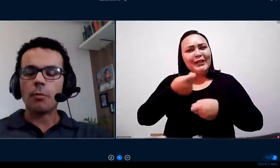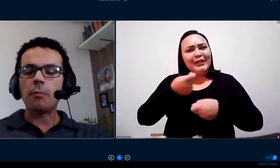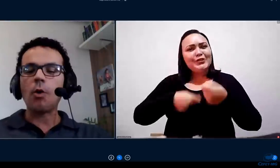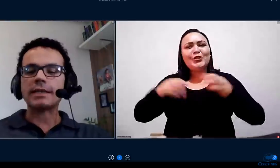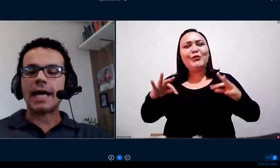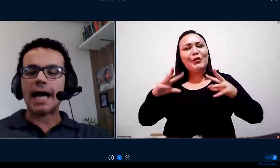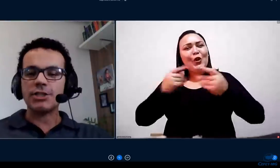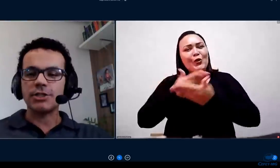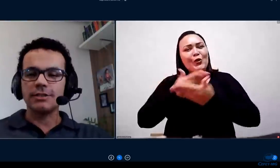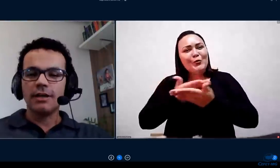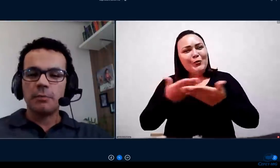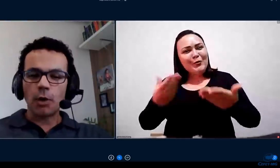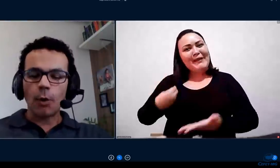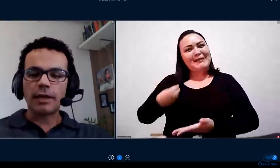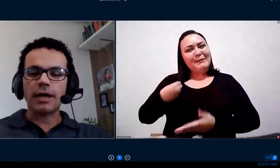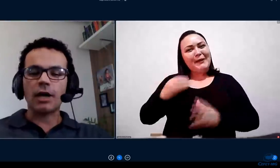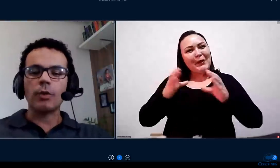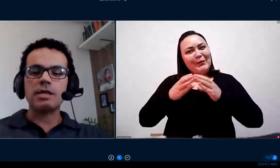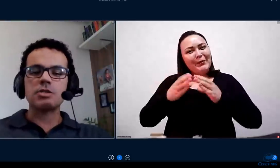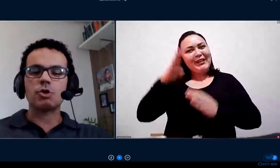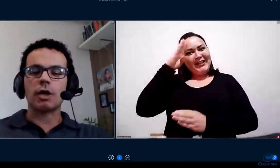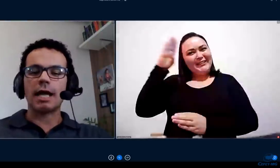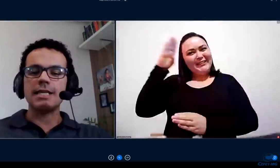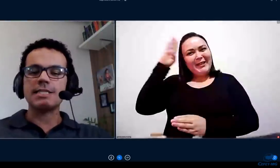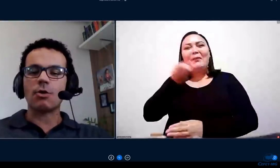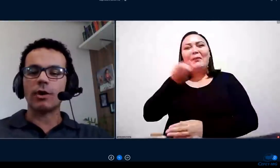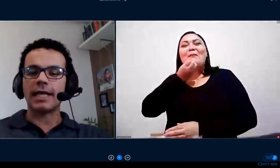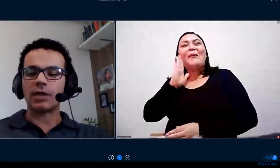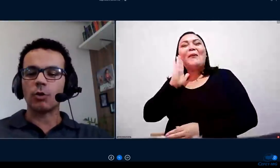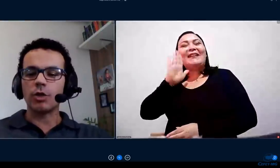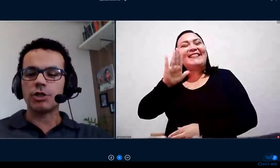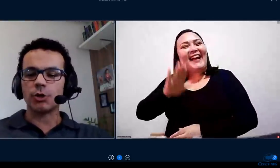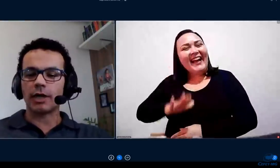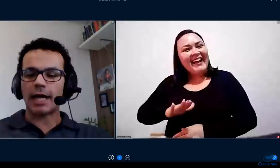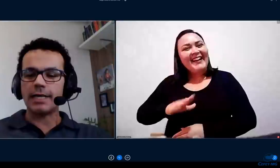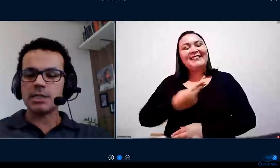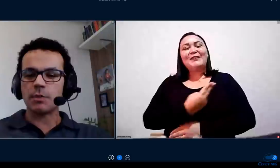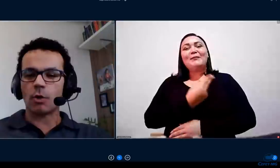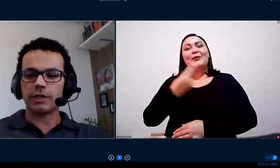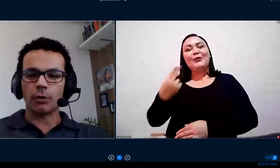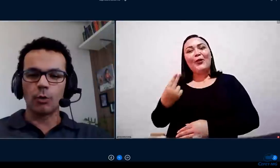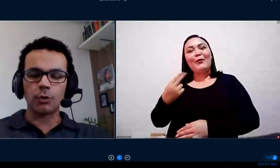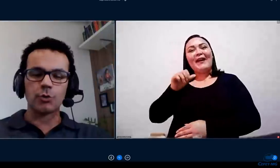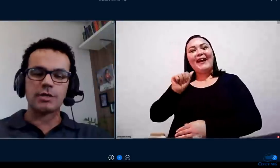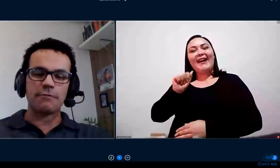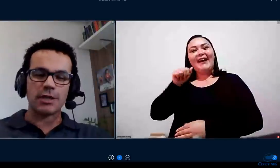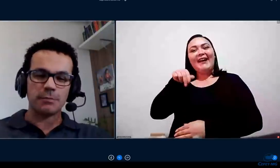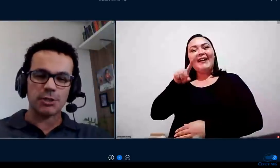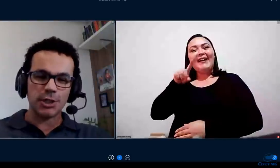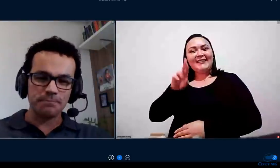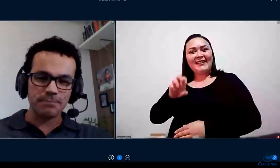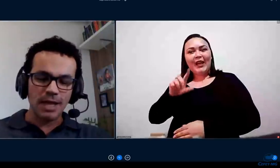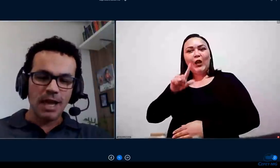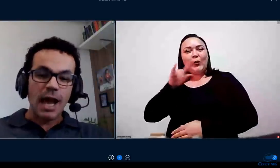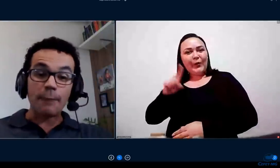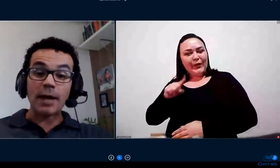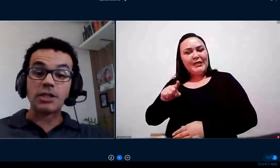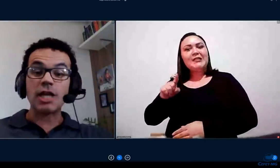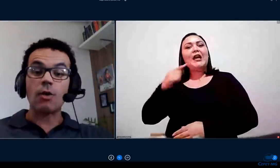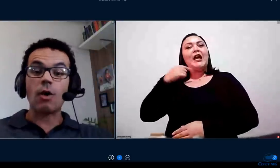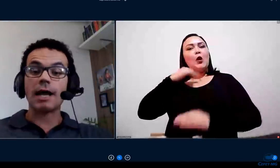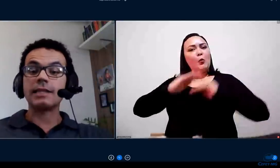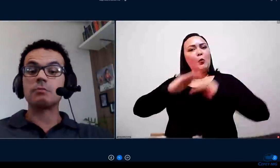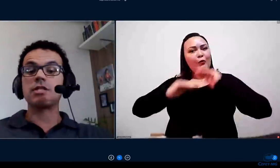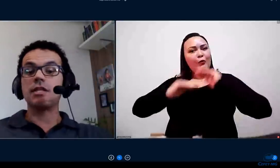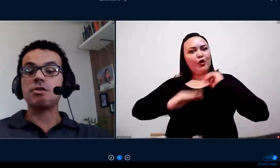Uma boa tarde. Meu nome é André Luiz, sou jornalista e coordenador de jornalismo e conteúdo do CEFET-MG. A